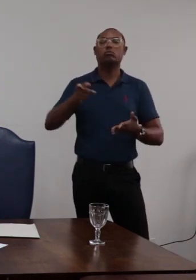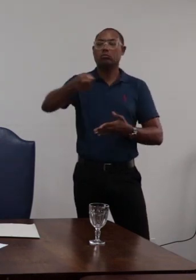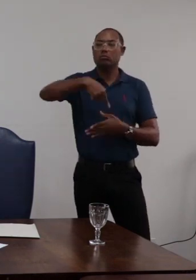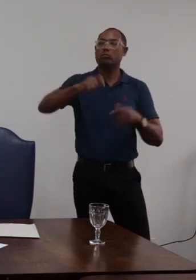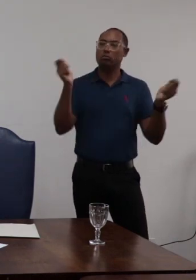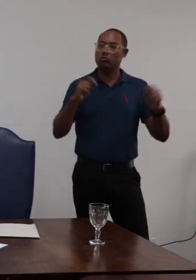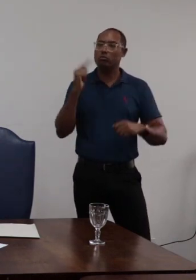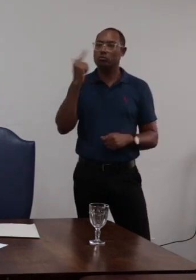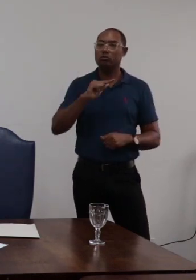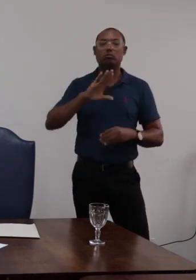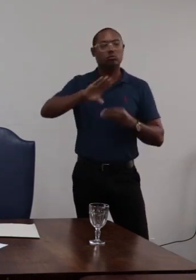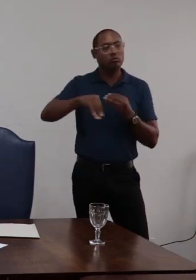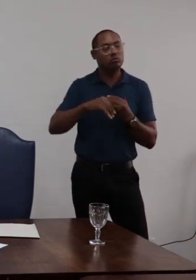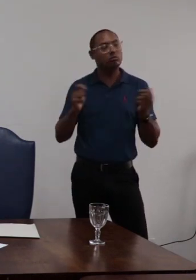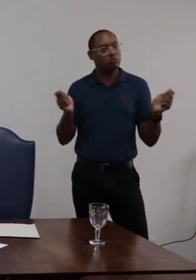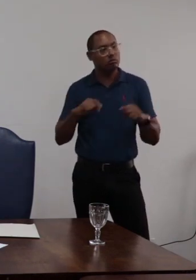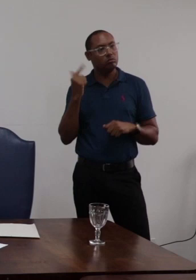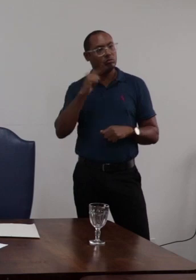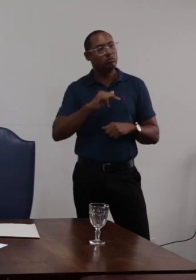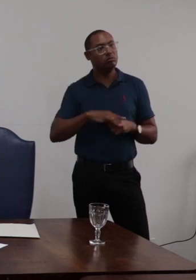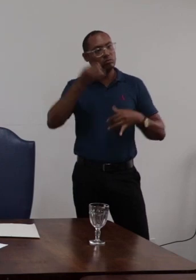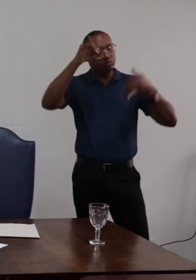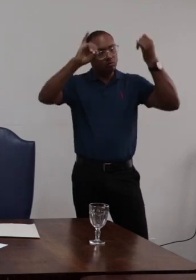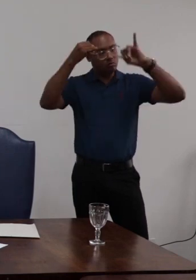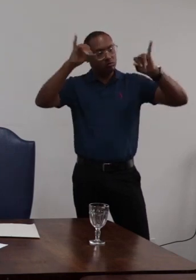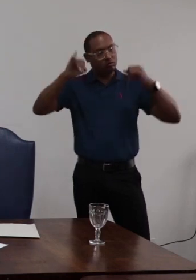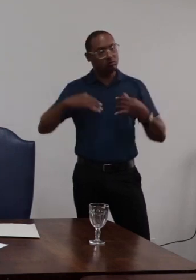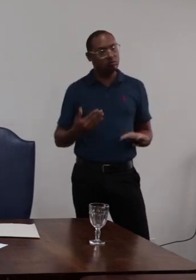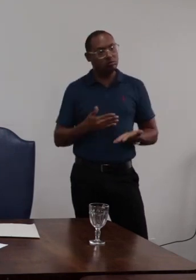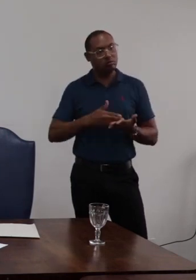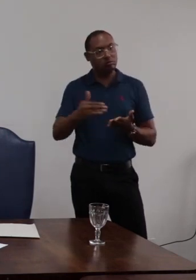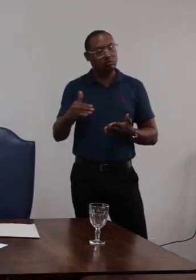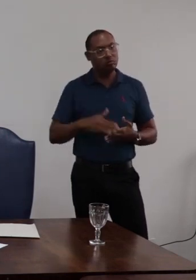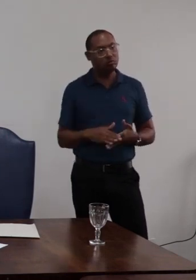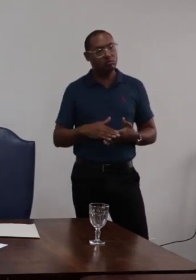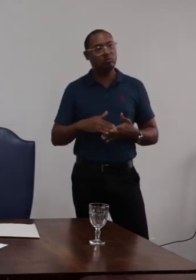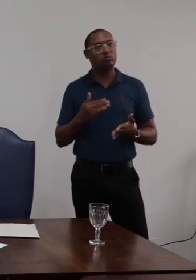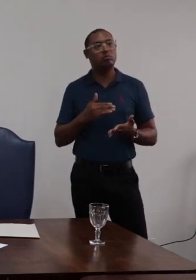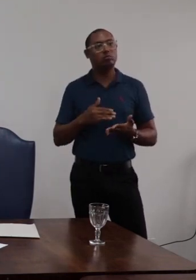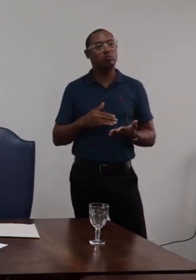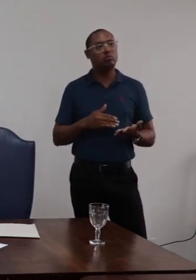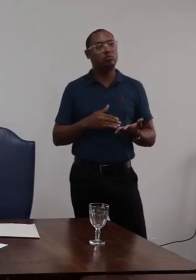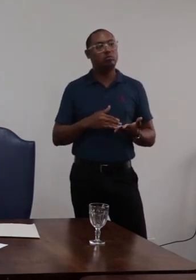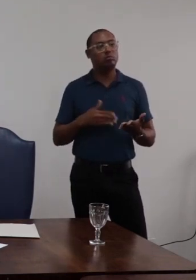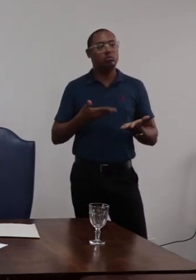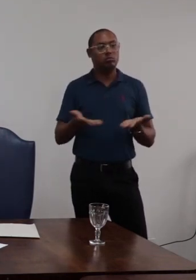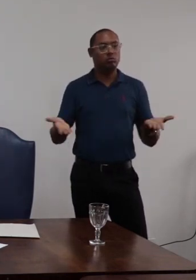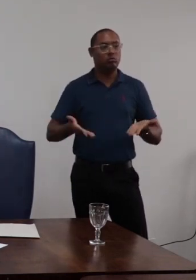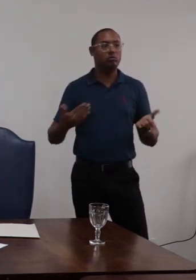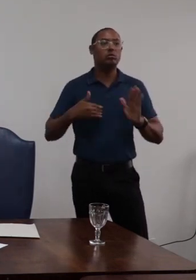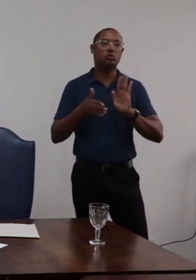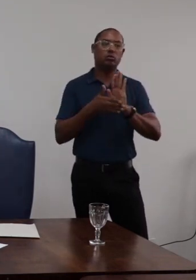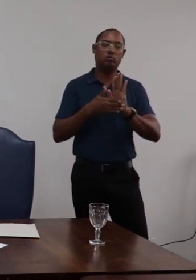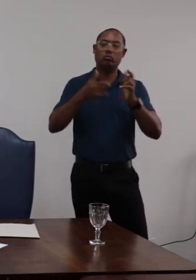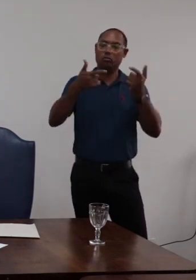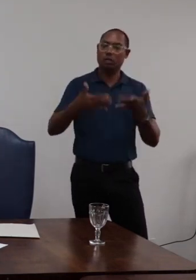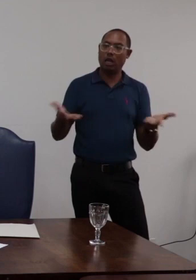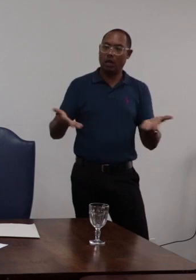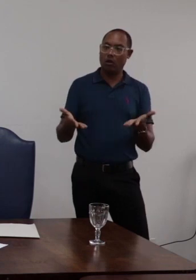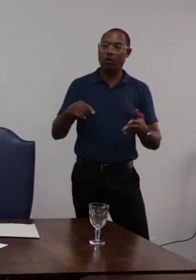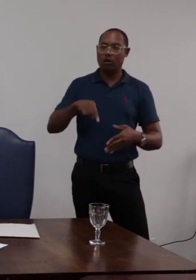e os nossos poderiam evitar muitas situações desnecessárias como a questão de cartão dentro do Conselho